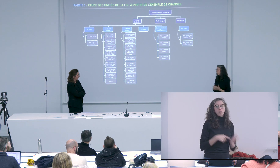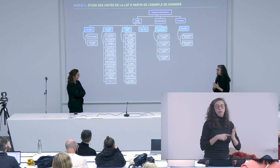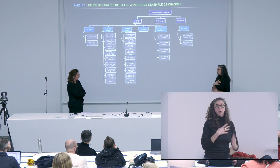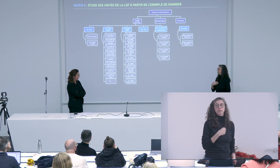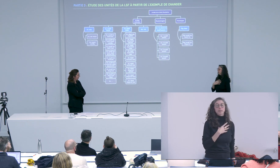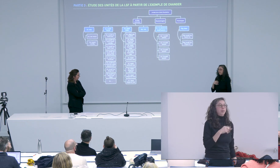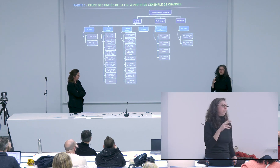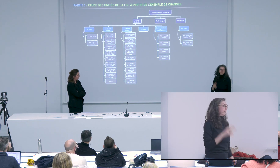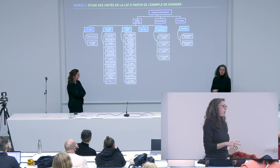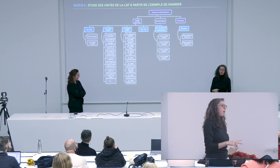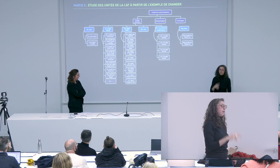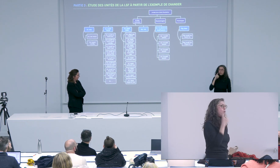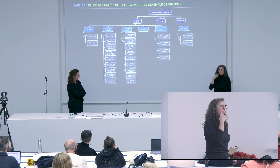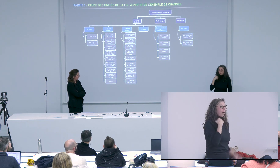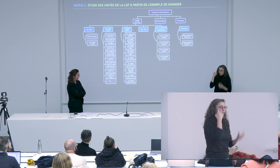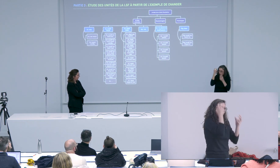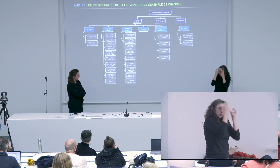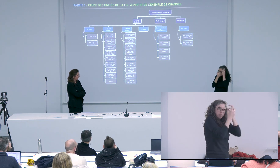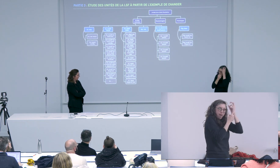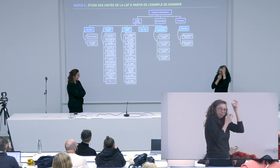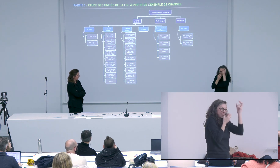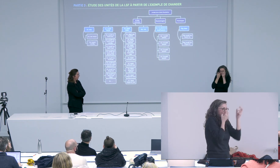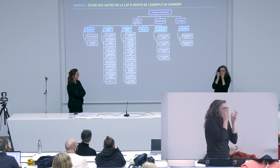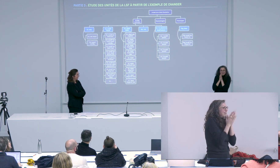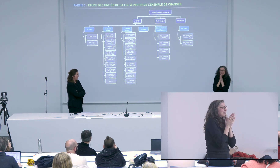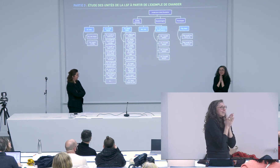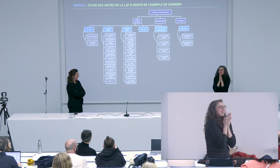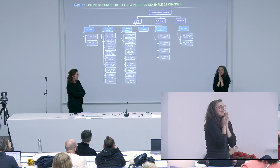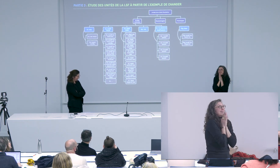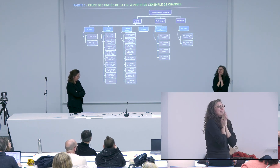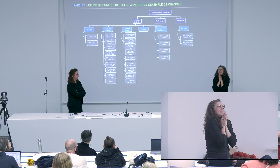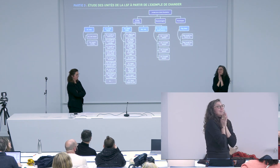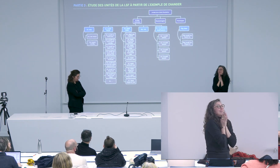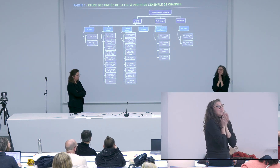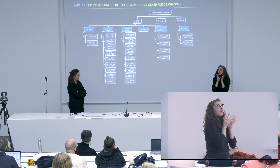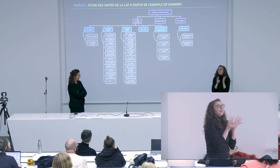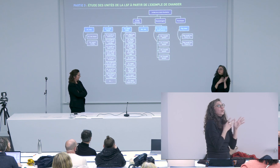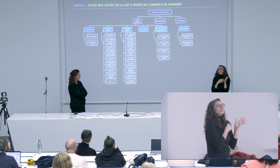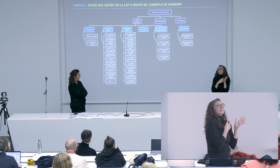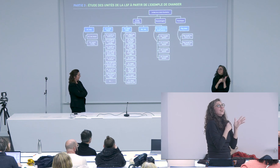pas continuer en thèse bon pour moi le français c'était un peu mon cauchemar